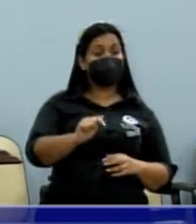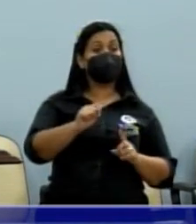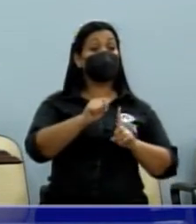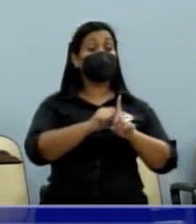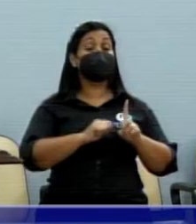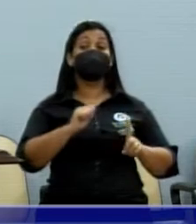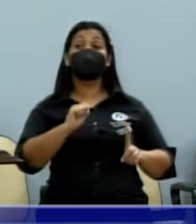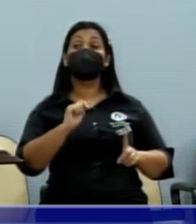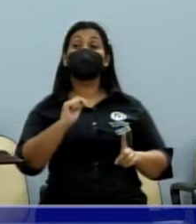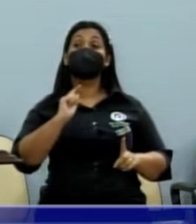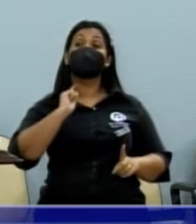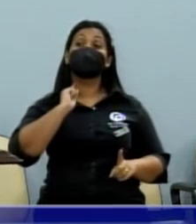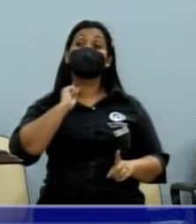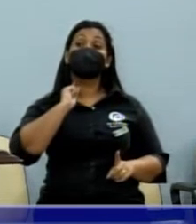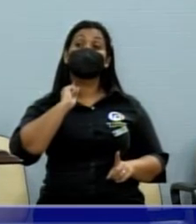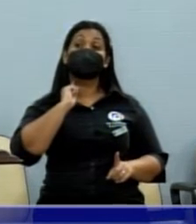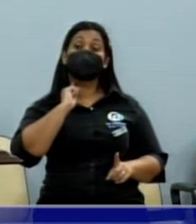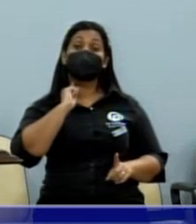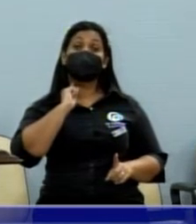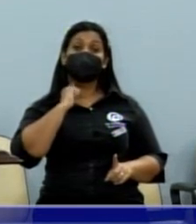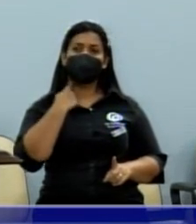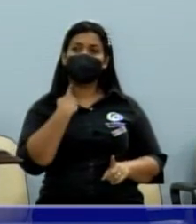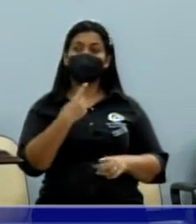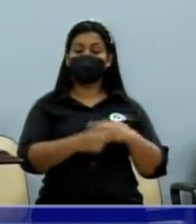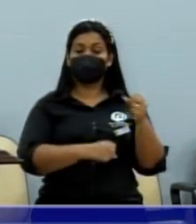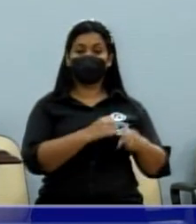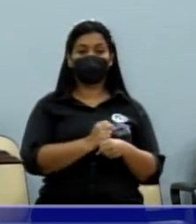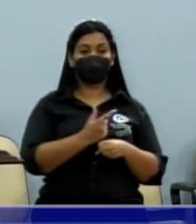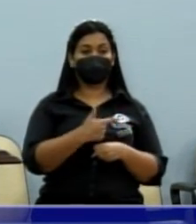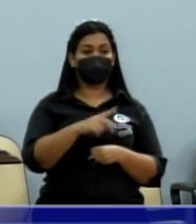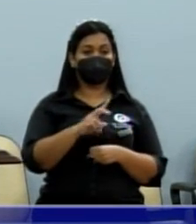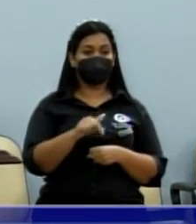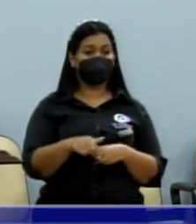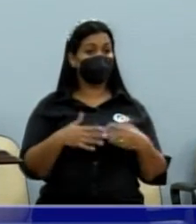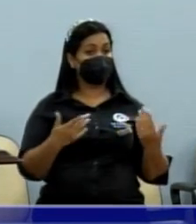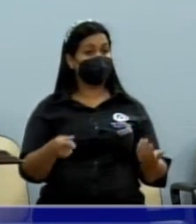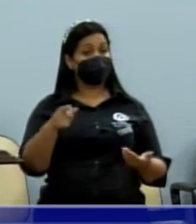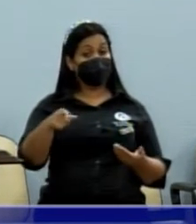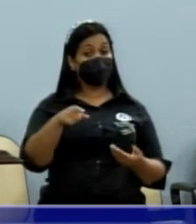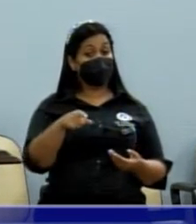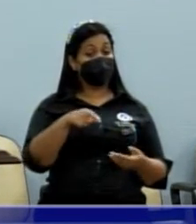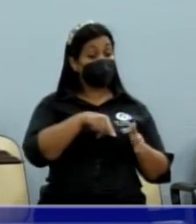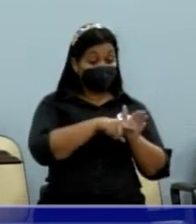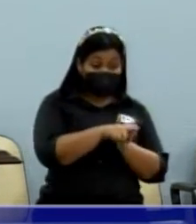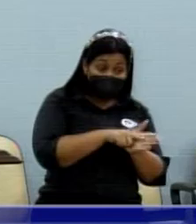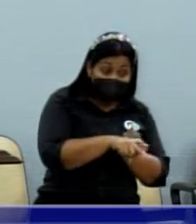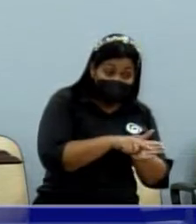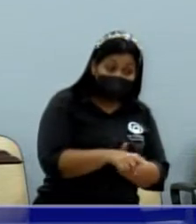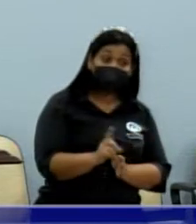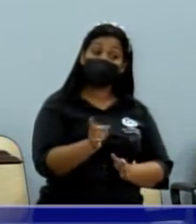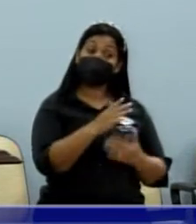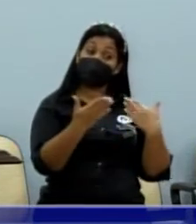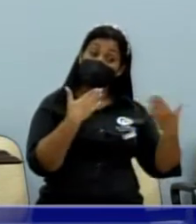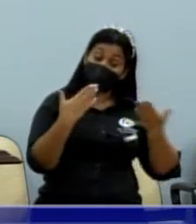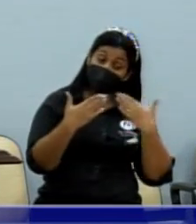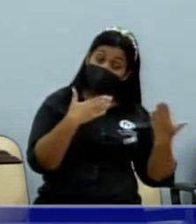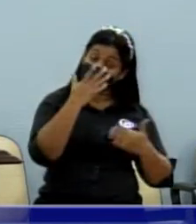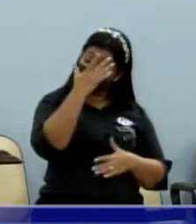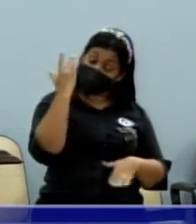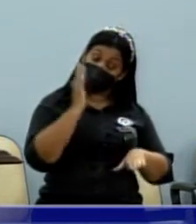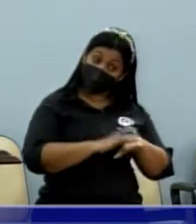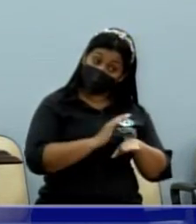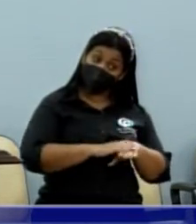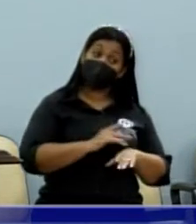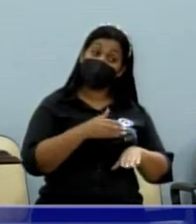março de 2019. Então, essa notinha aí, vocês não foram a fundo pesquisar e conversar com quem esteve na